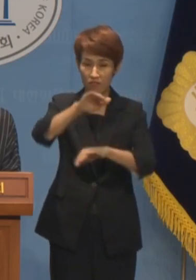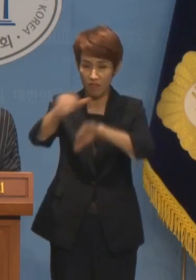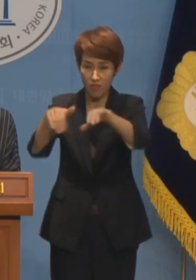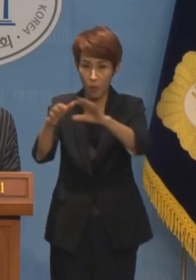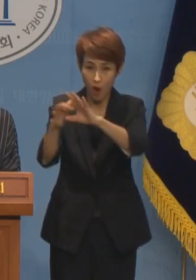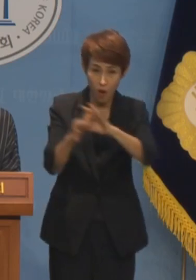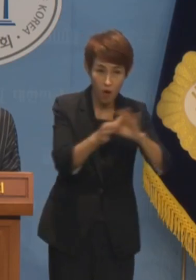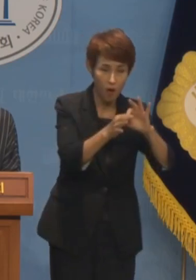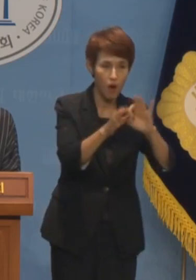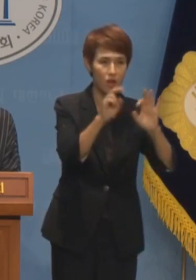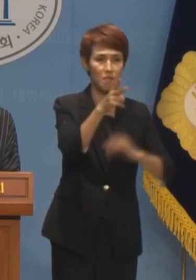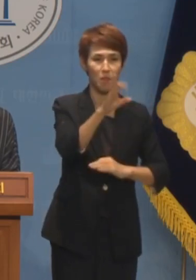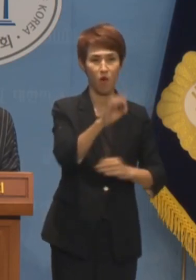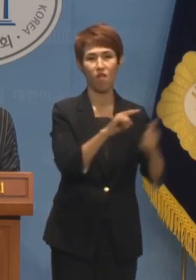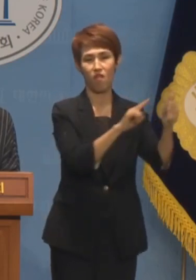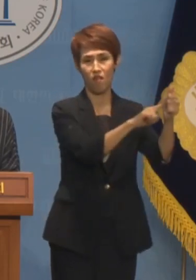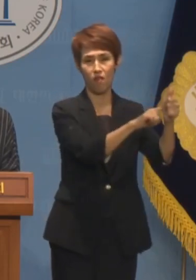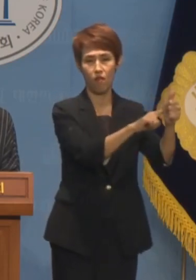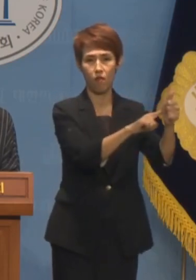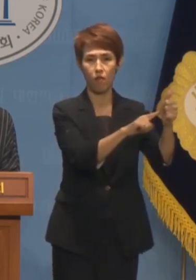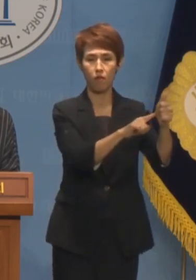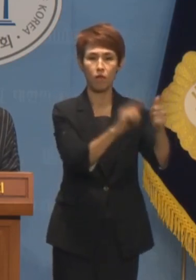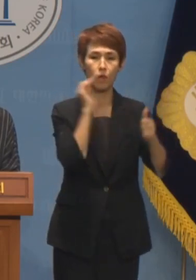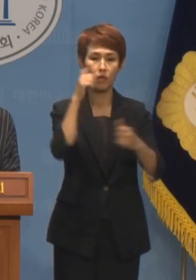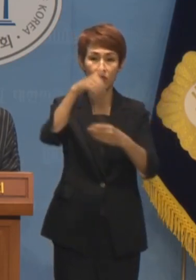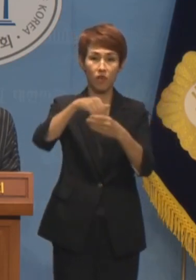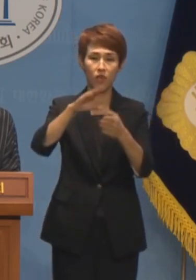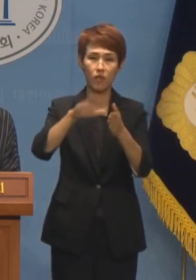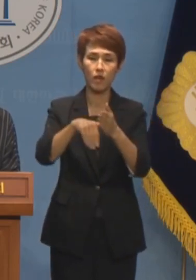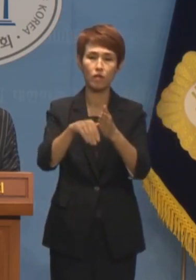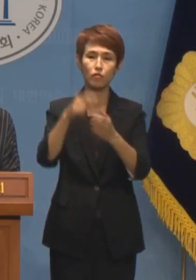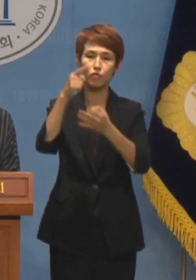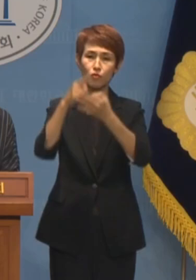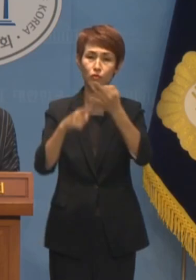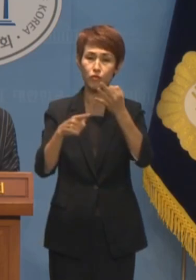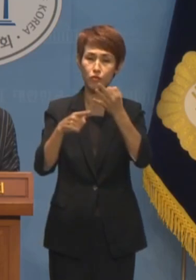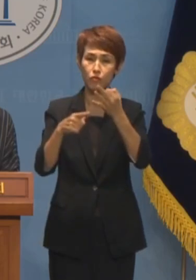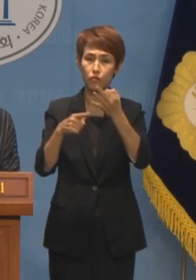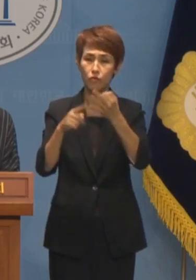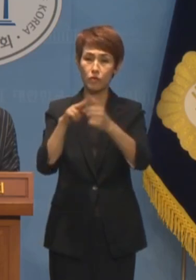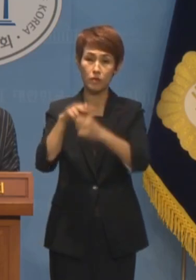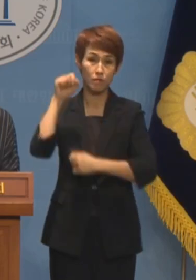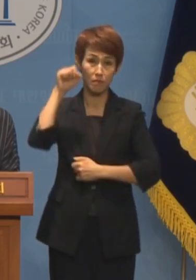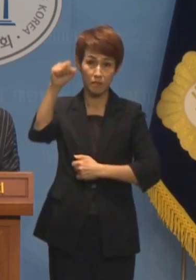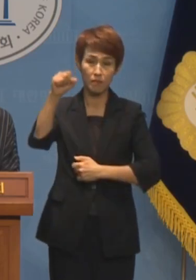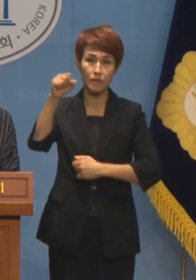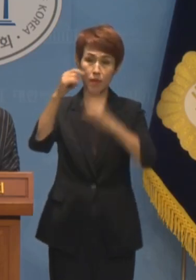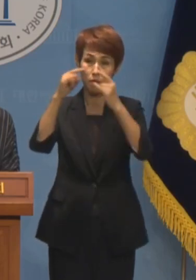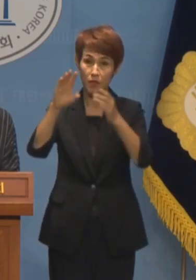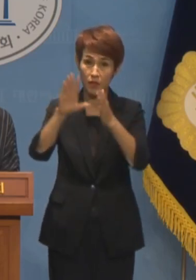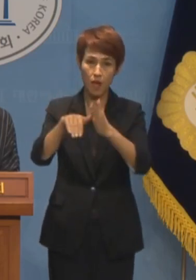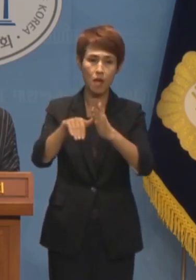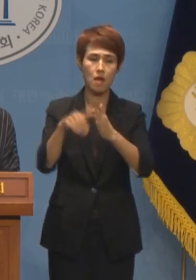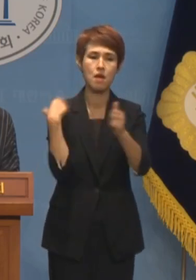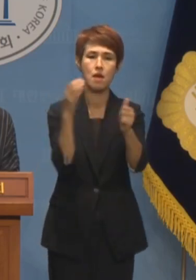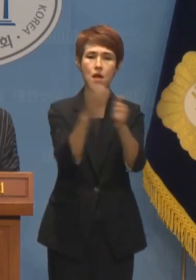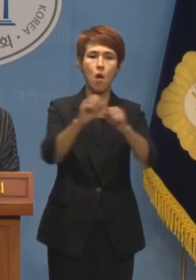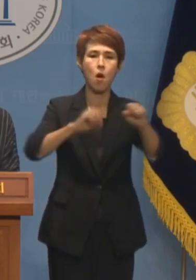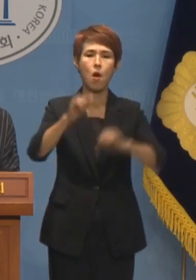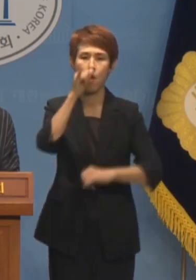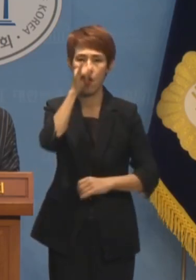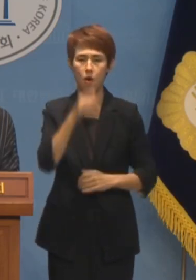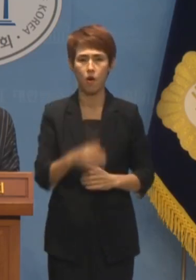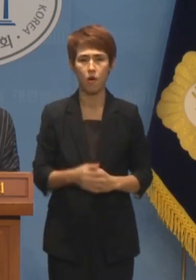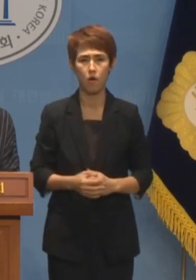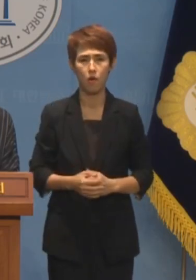명태균 씨가 대선 당시 윤석열 후보 캠프에서도 역할을 한 것으로 확인되었습니다. 대선 당시